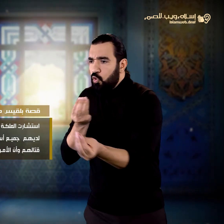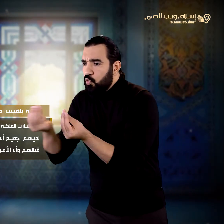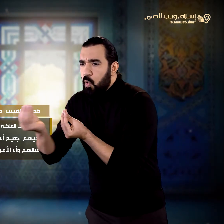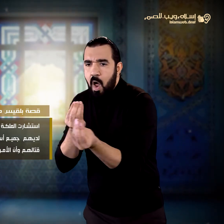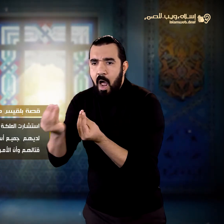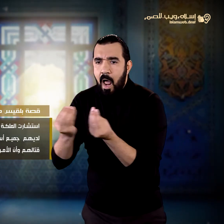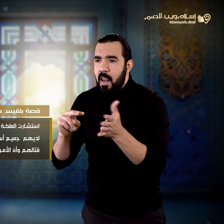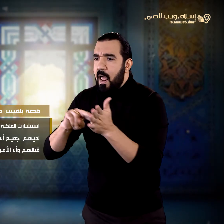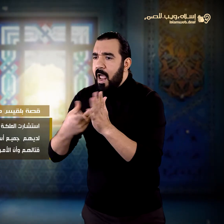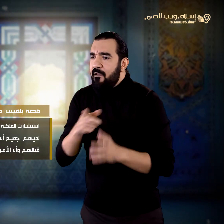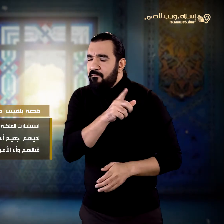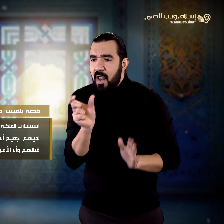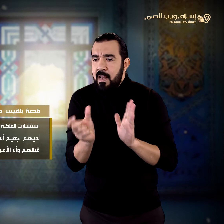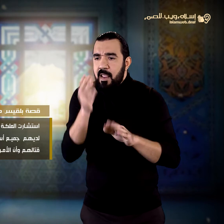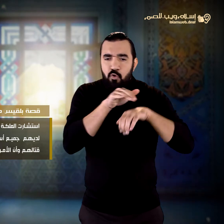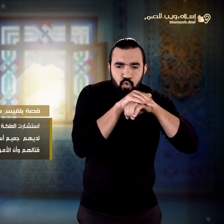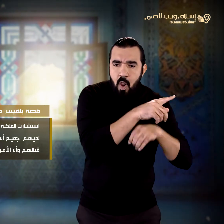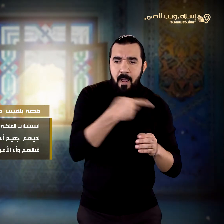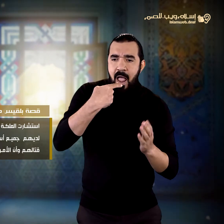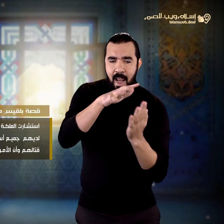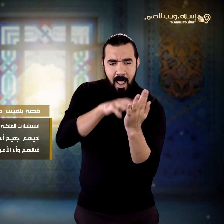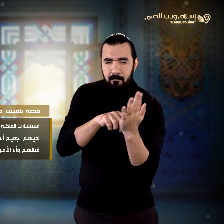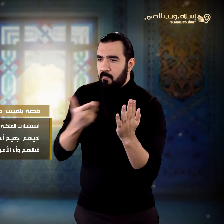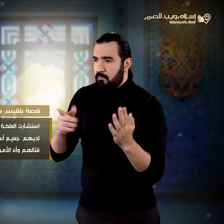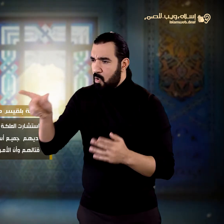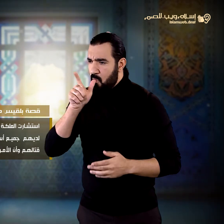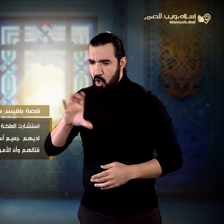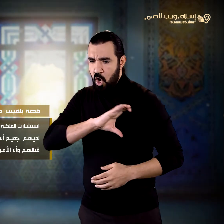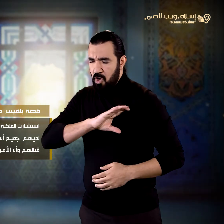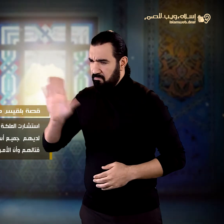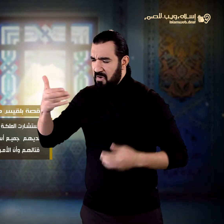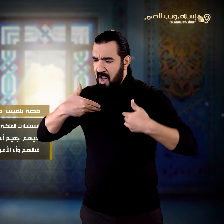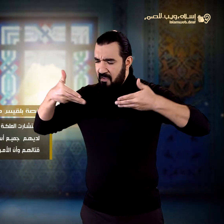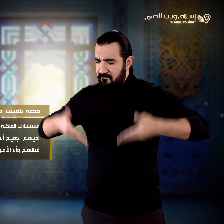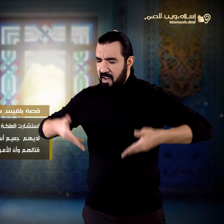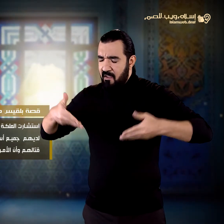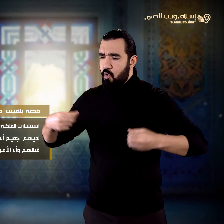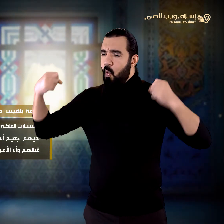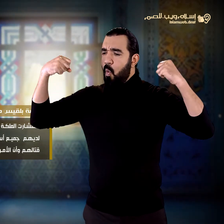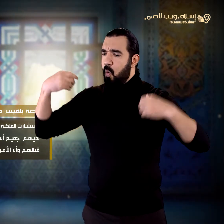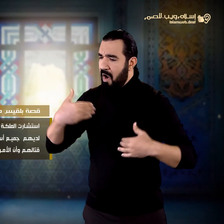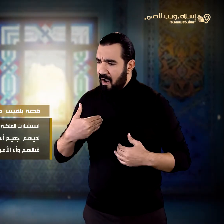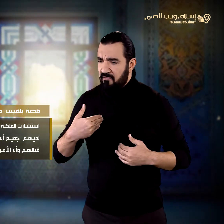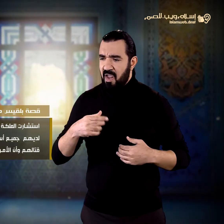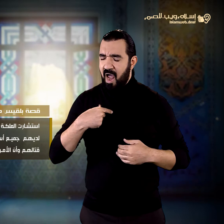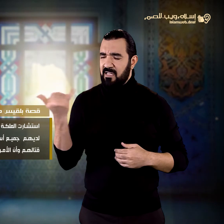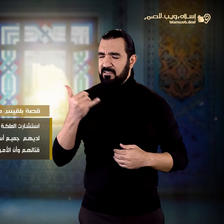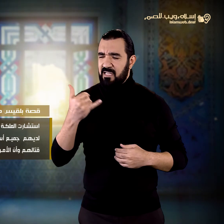لديهم جميع أسباب القوة ويقدرون على مواجهة من يريد قتالهم وأن الأمر